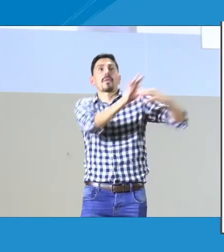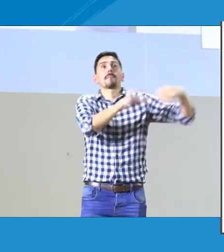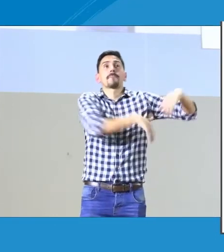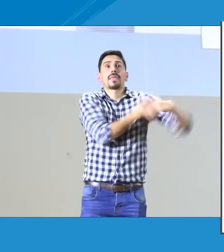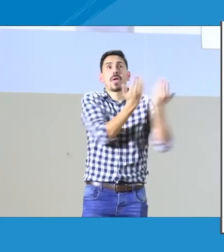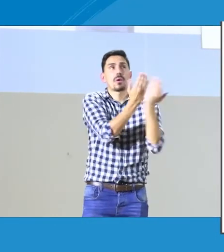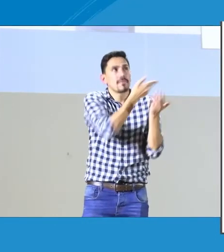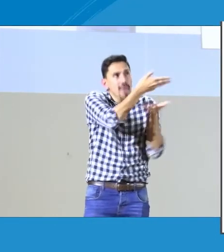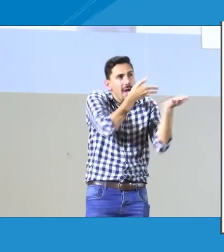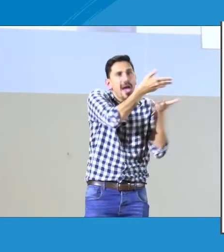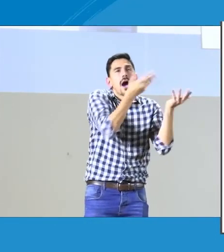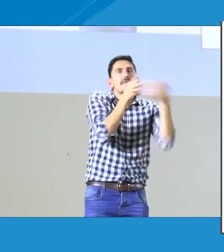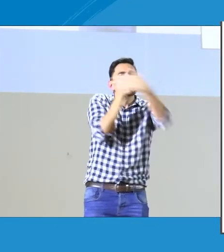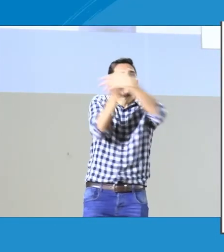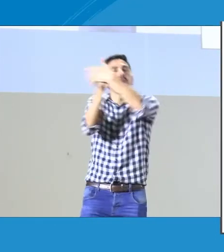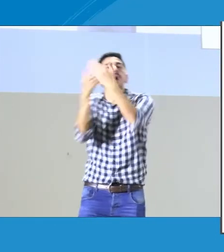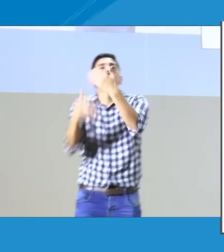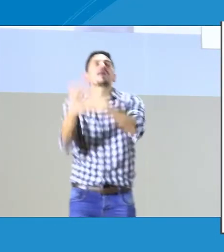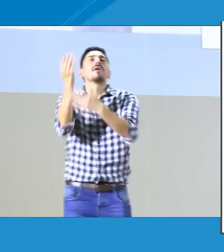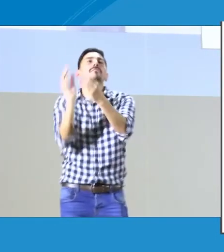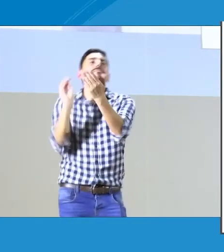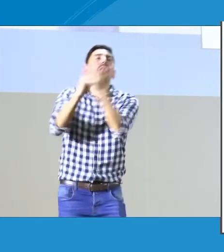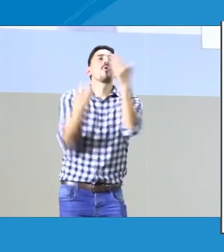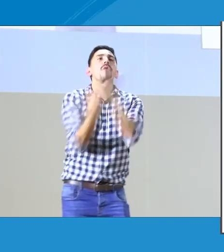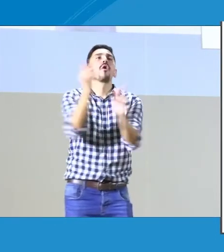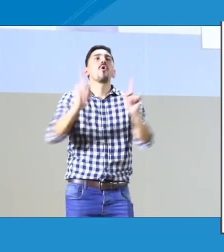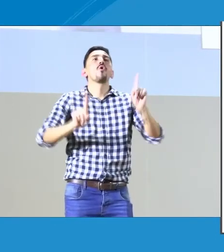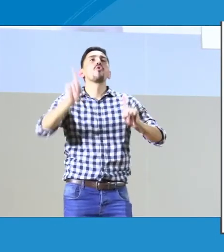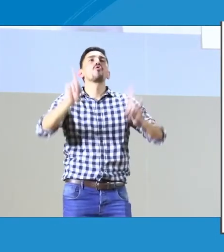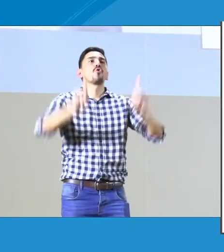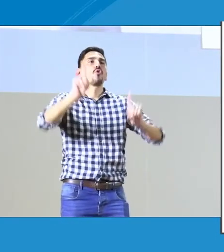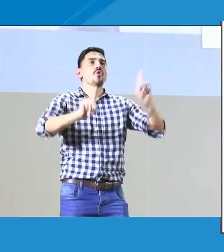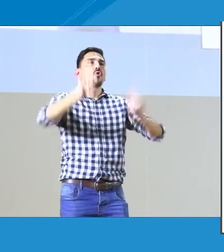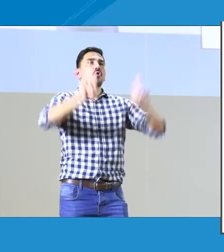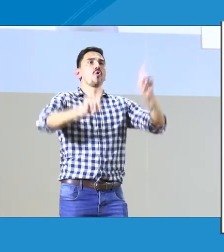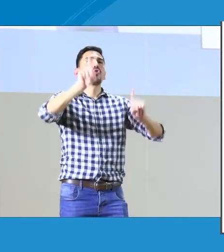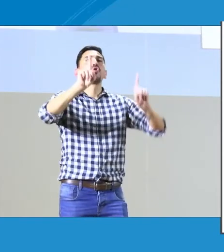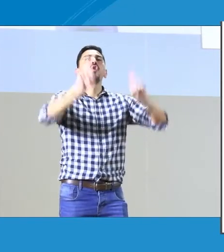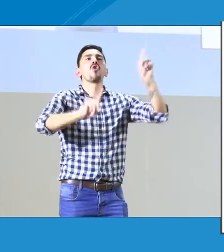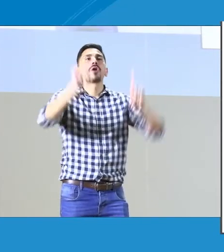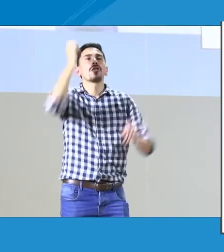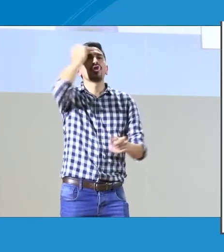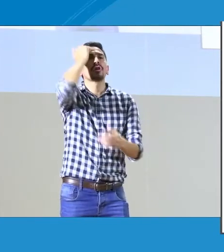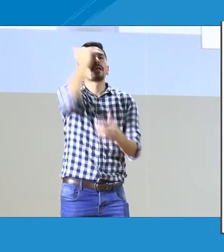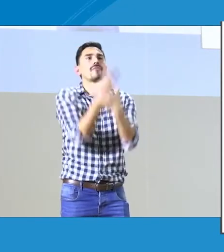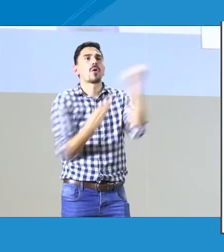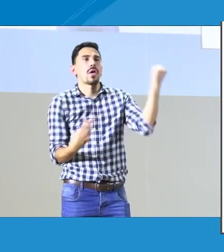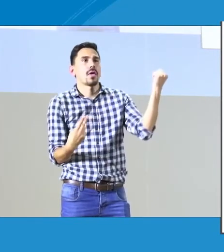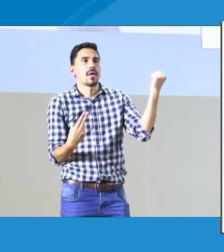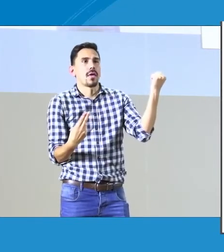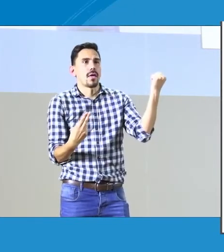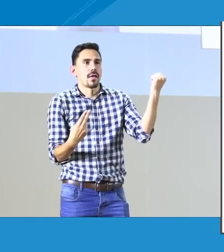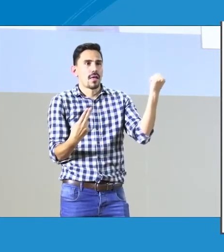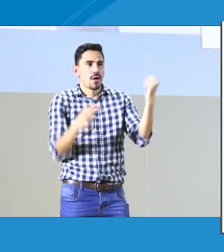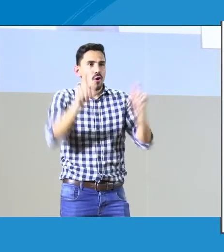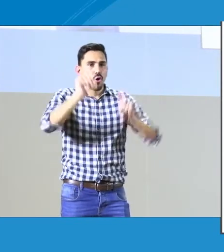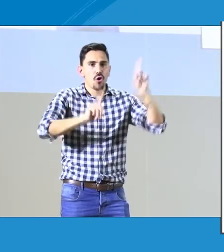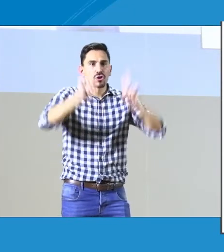El INSOR está hablando con el Ministerio de Educación, sobre todo para hacer el concurso docente para